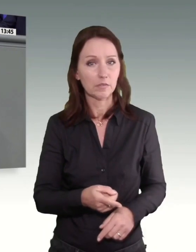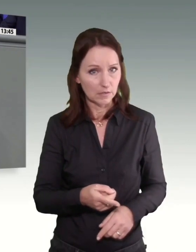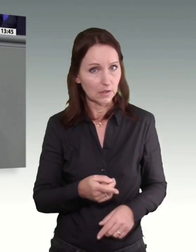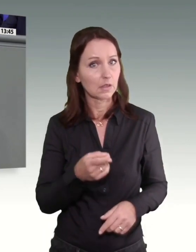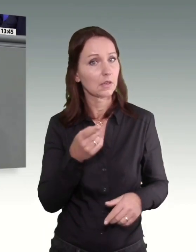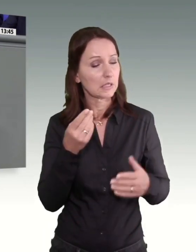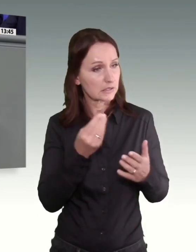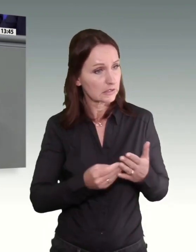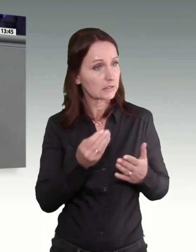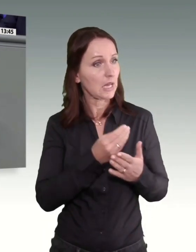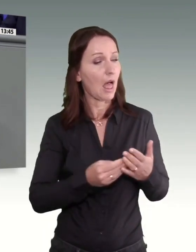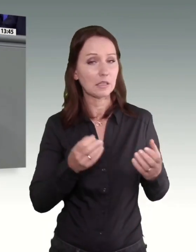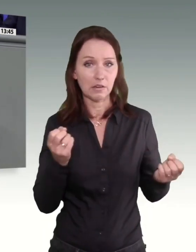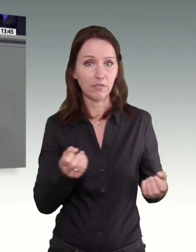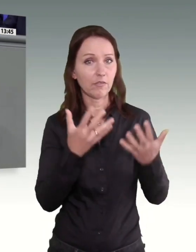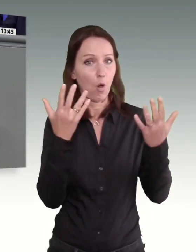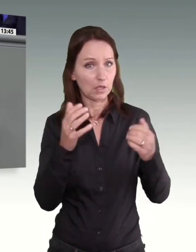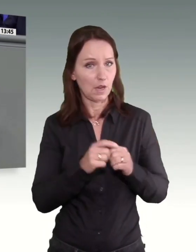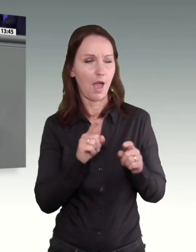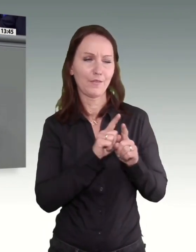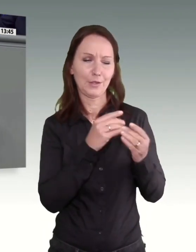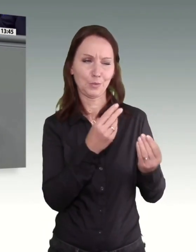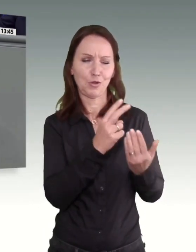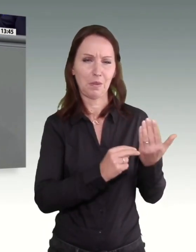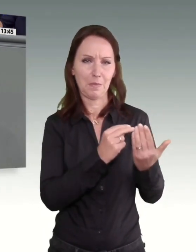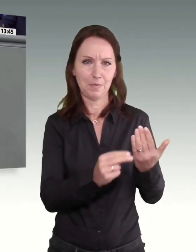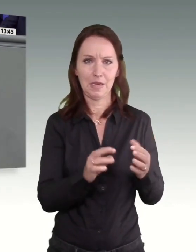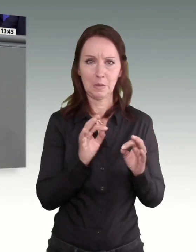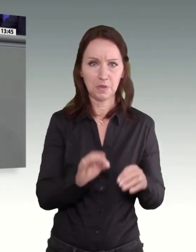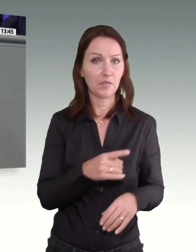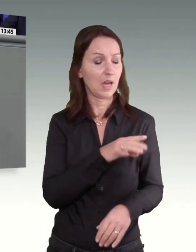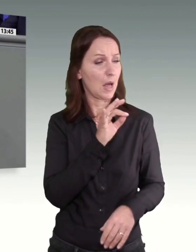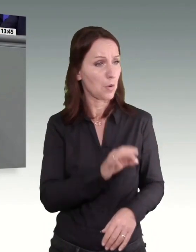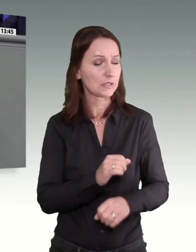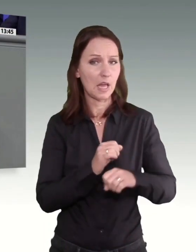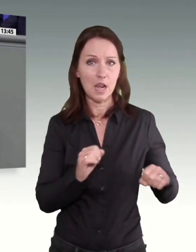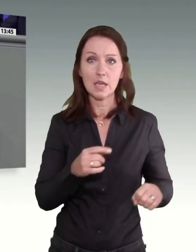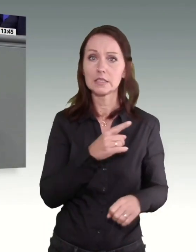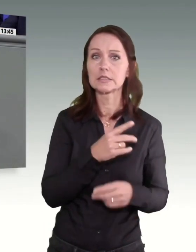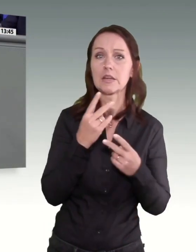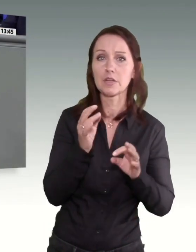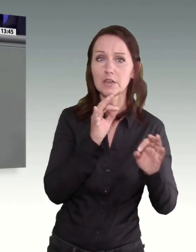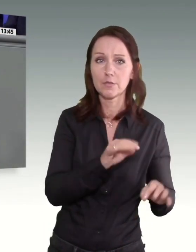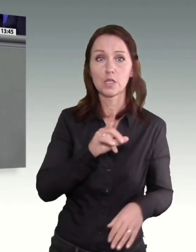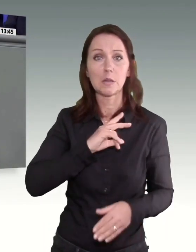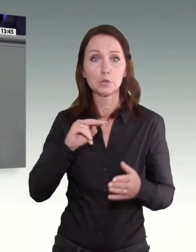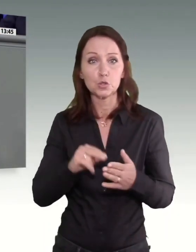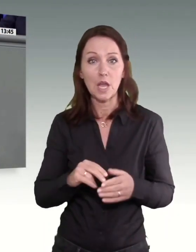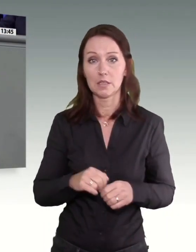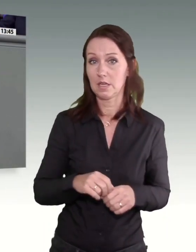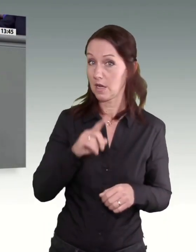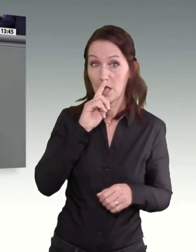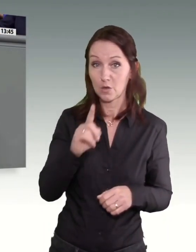Es geschehen noch Zeichen und Wunder. Die Selbstständigkeit liegt plötzlich den Linken am Herzen und nicht nur die freigestellte